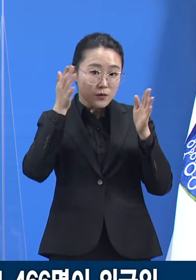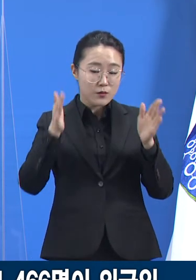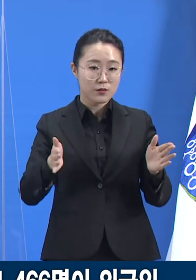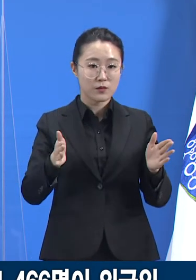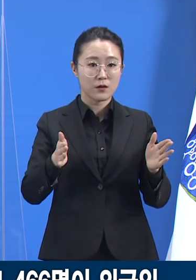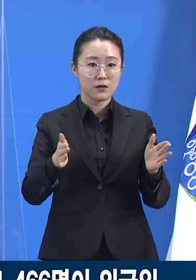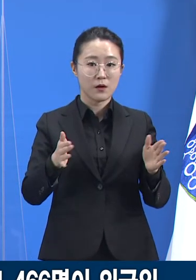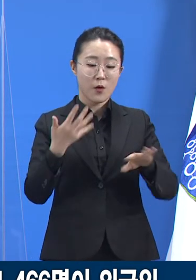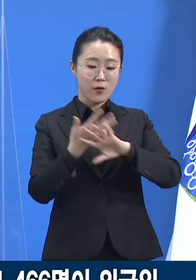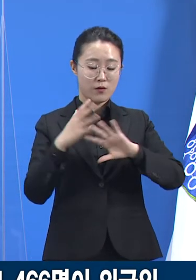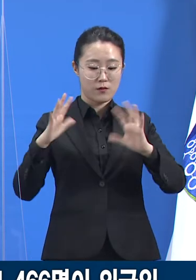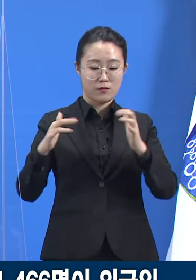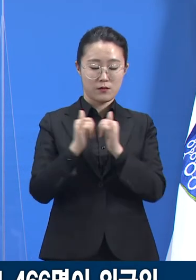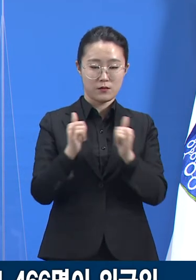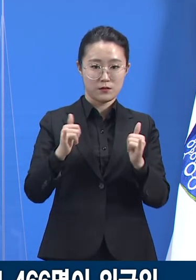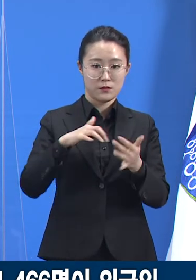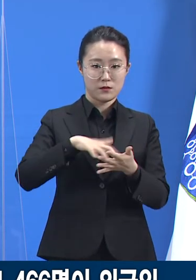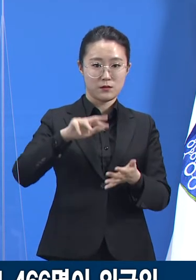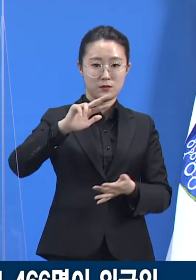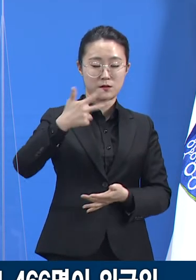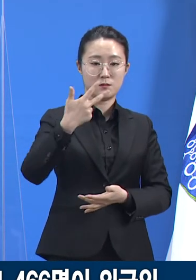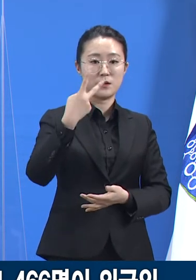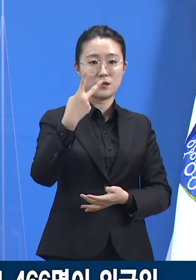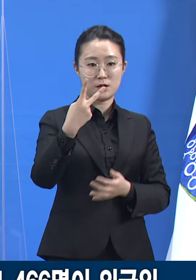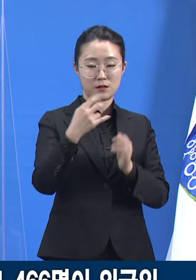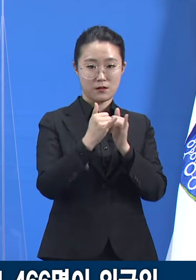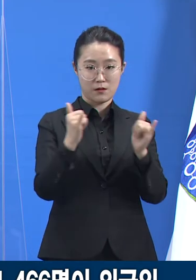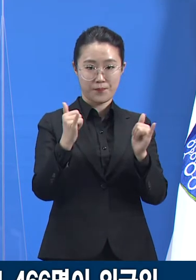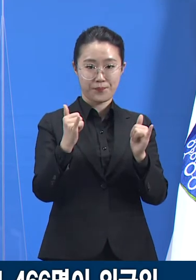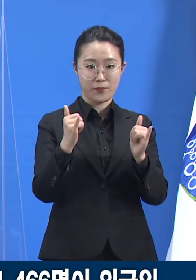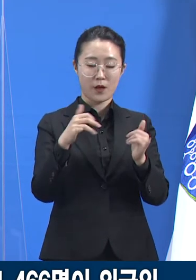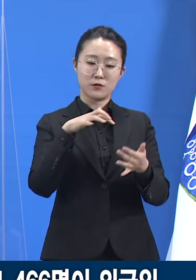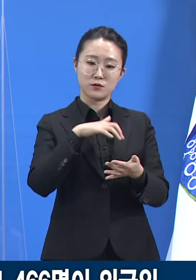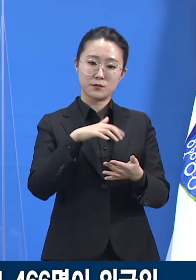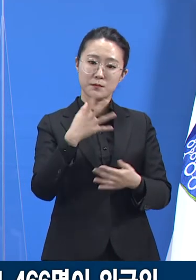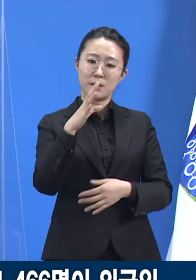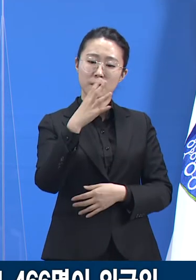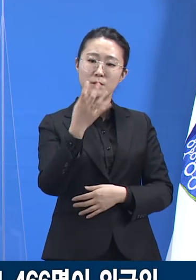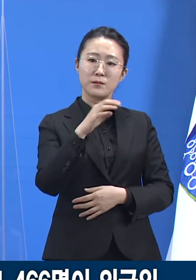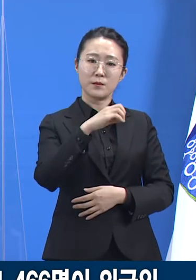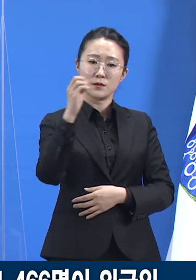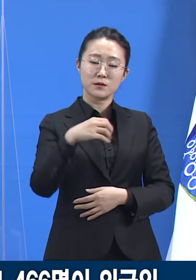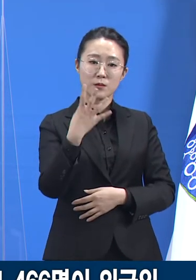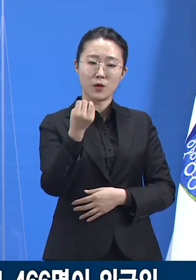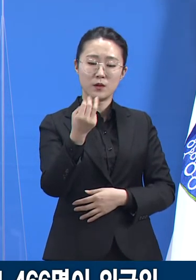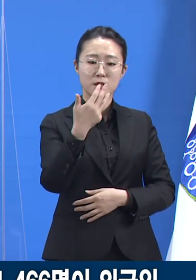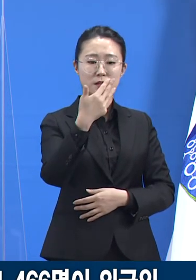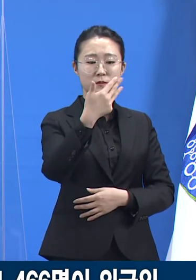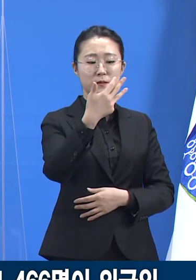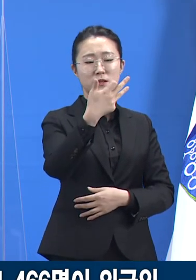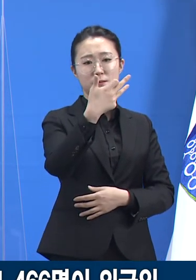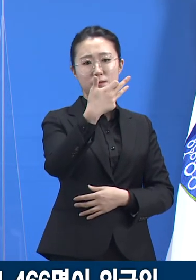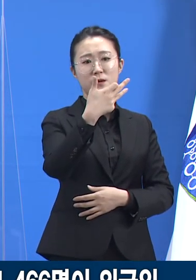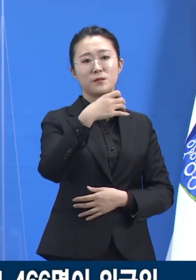외국인이 701명으로 계산하면 18.4%에 해당하였습니다.